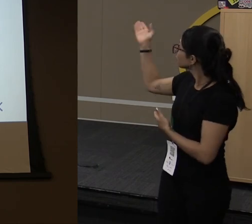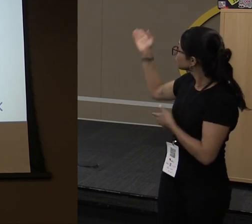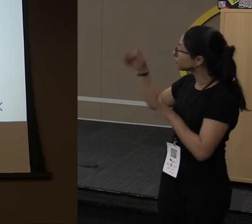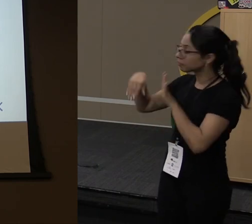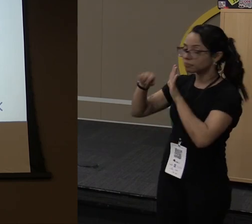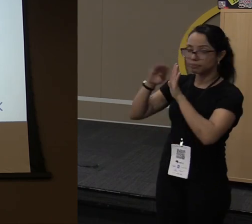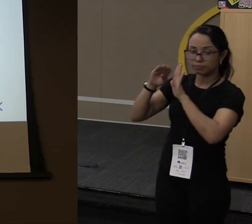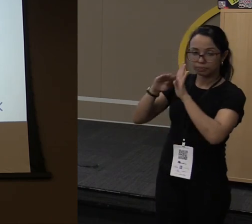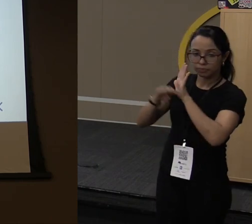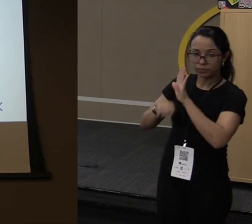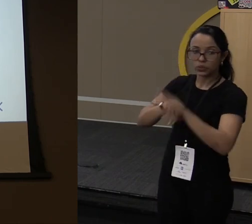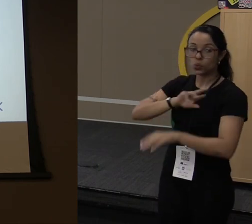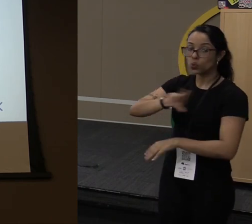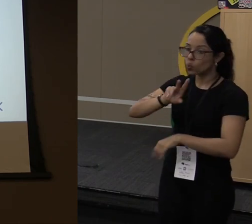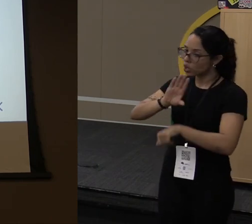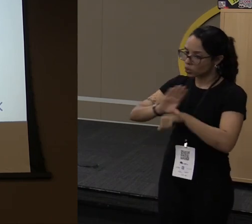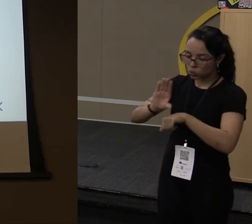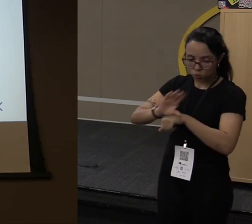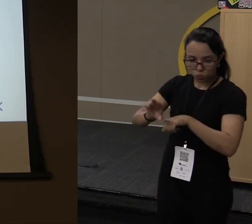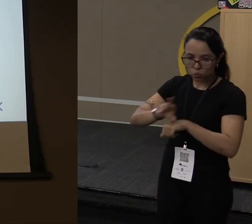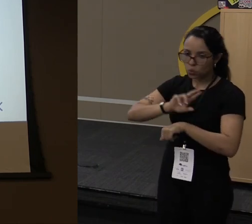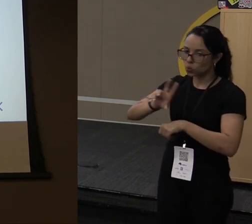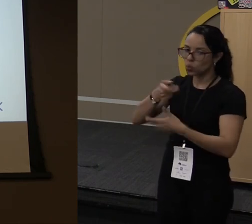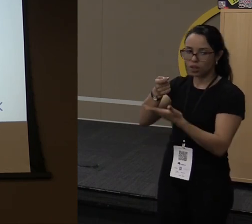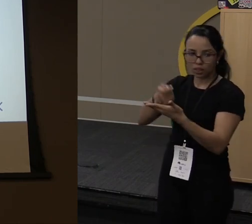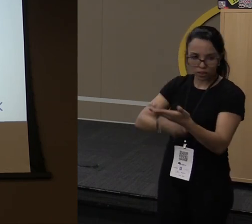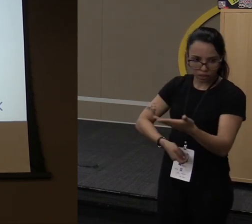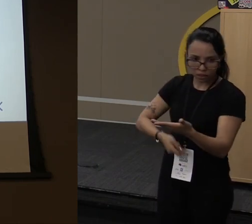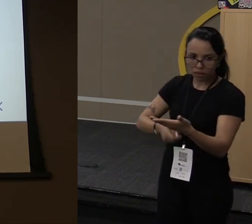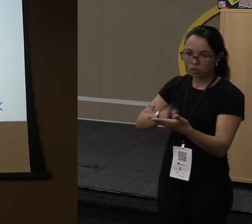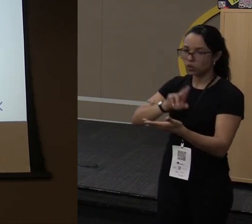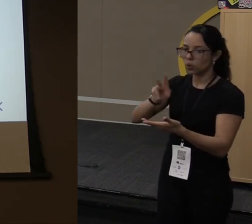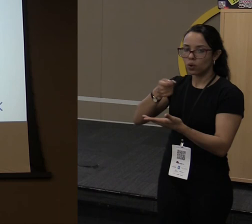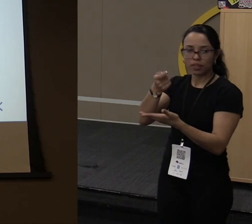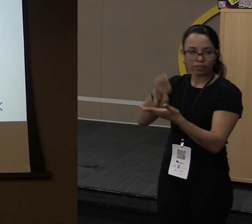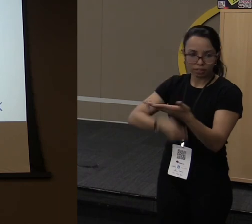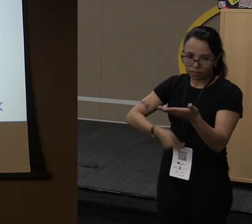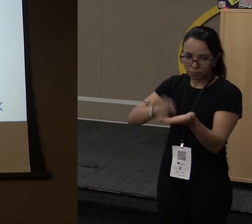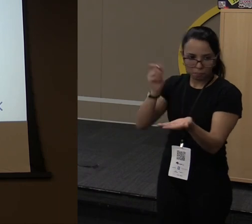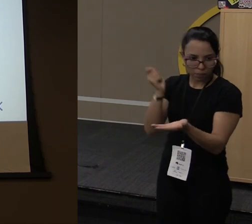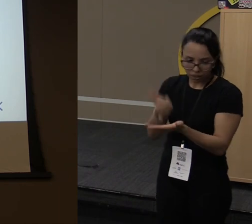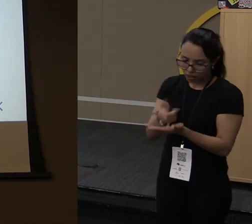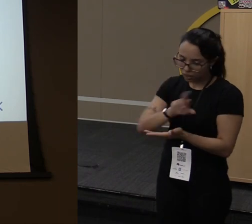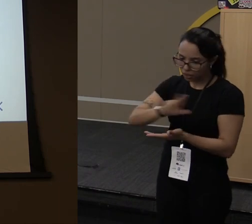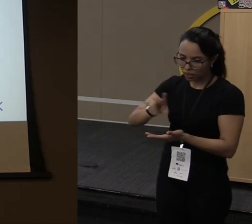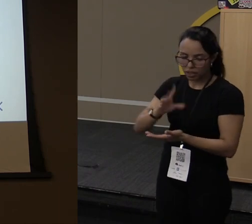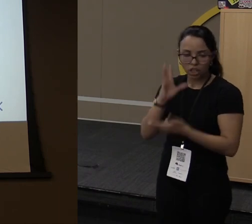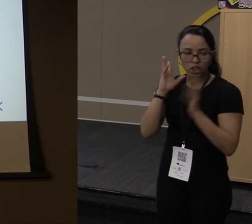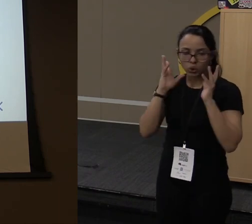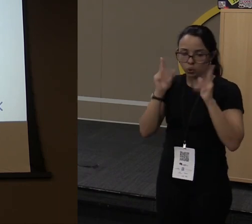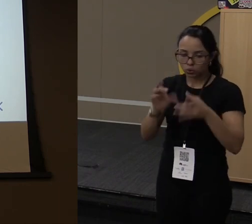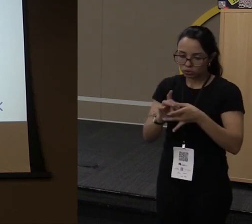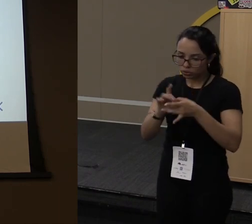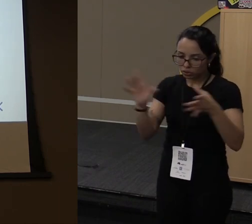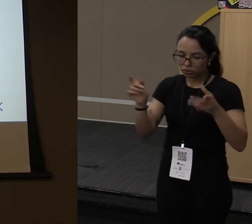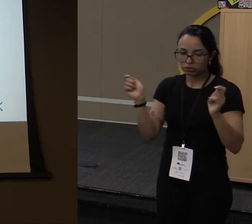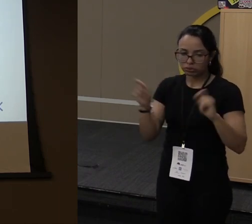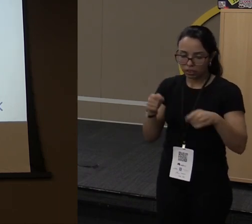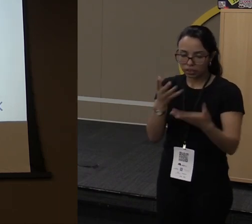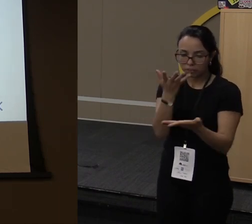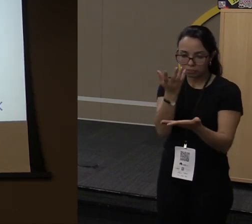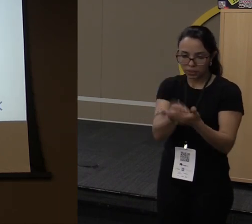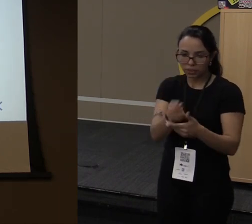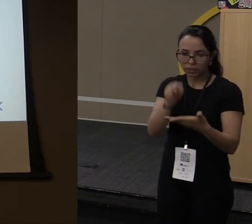não é livro, não é texto pago. É tudo que está dentro do OpenJDK, que vocês podem ler. Está bem explicado. E uma